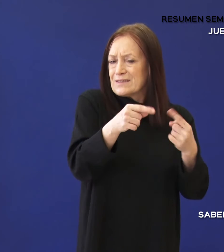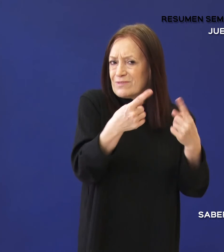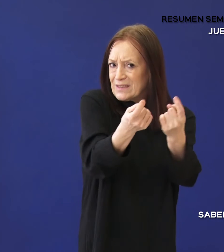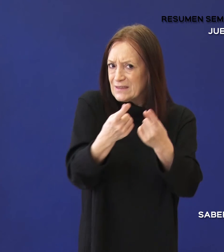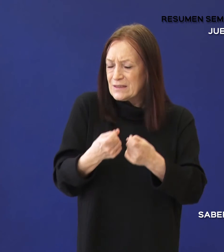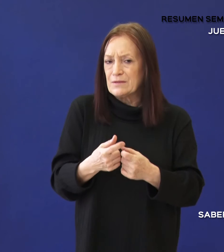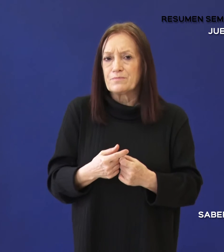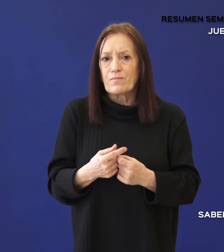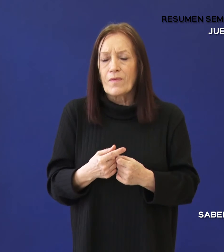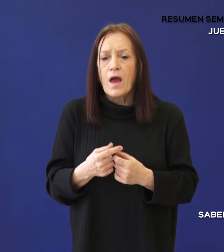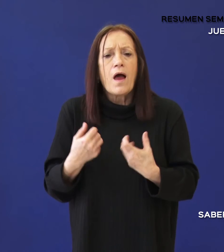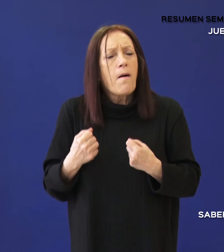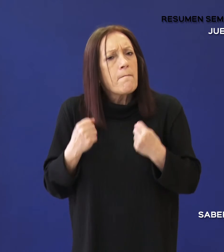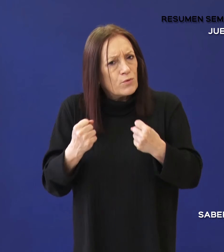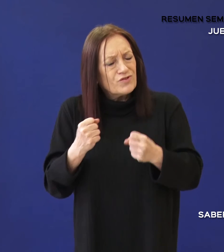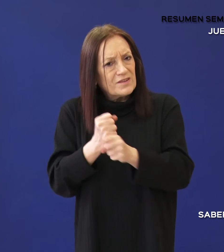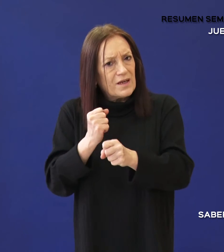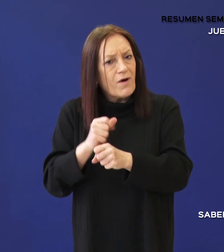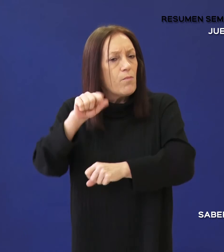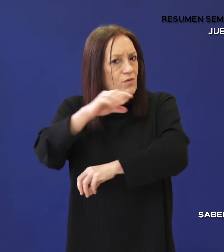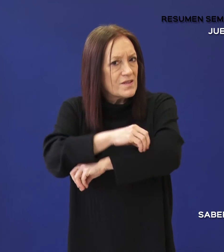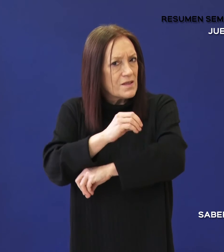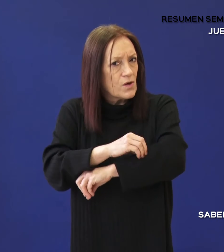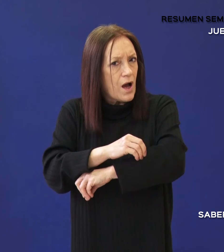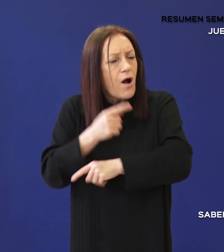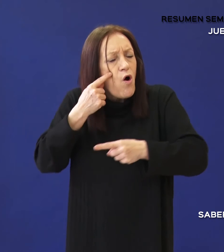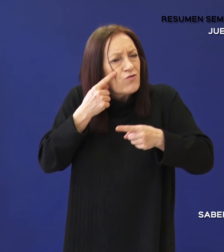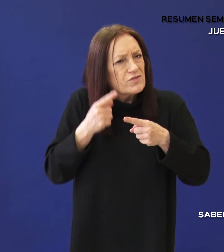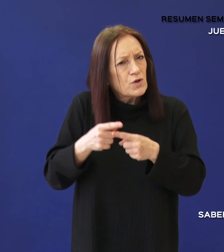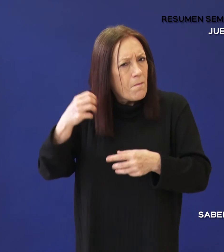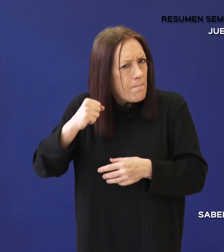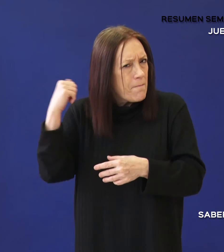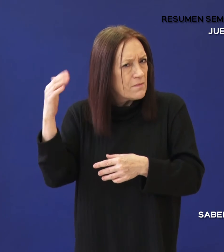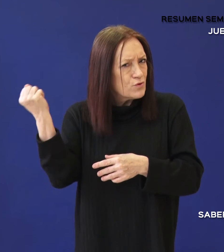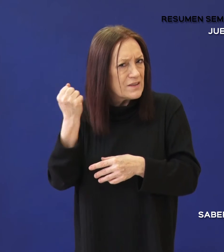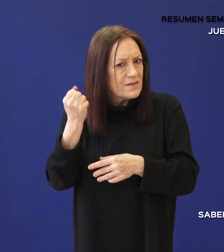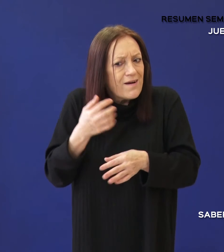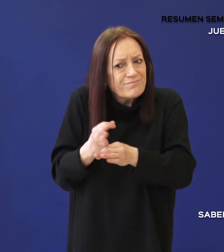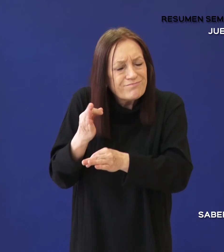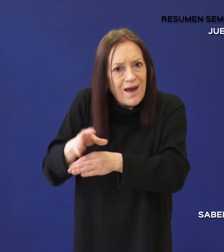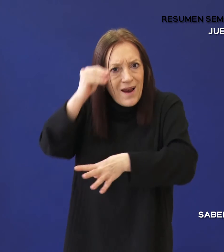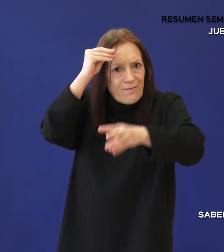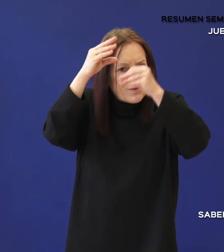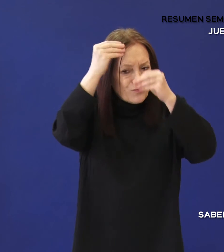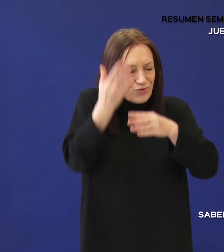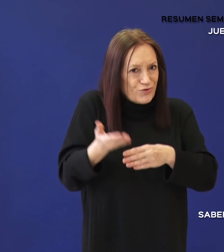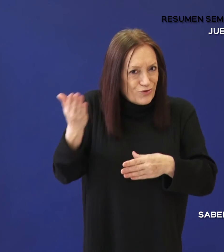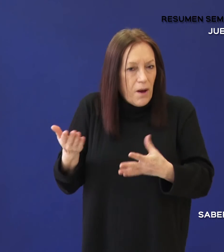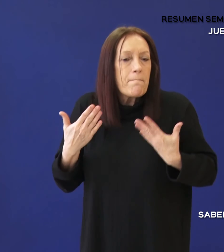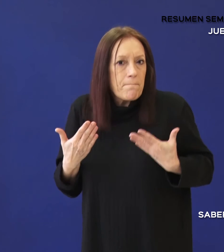El Potenciar Trabajo en Santa Cruz apunta al desarrollo de aptitudes y cualidades personales, brindando herramientas